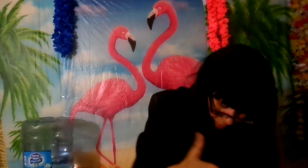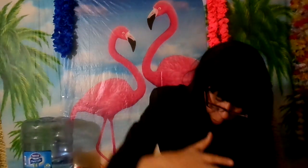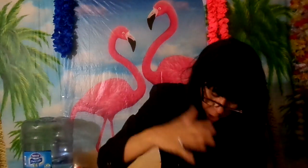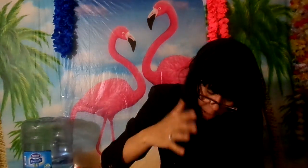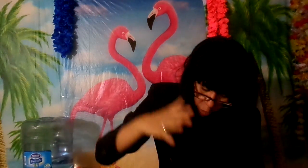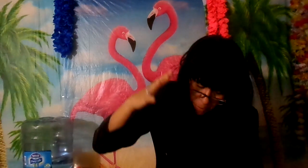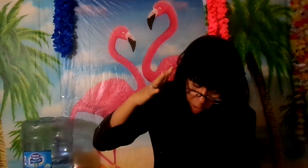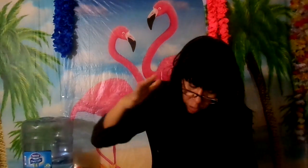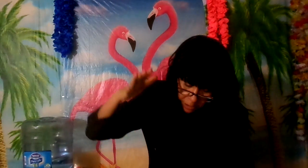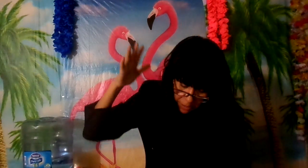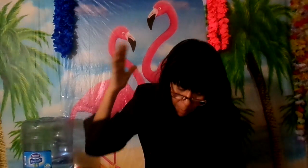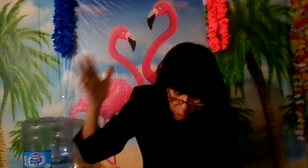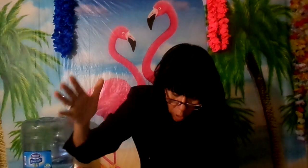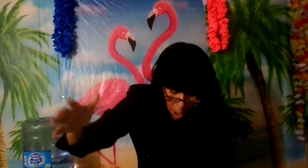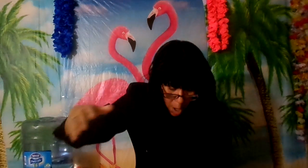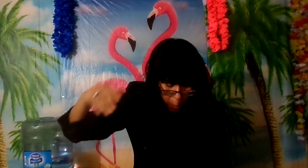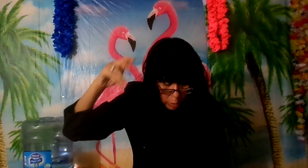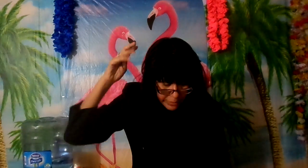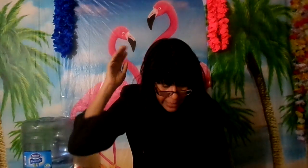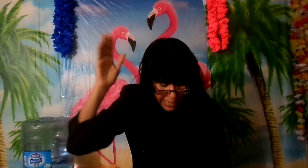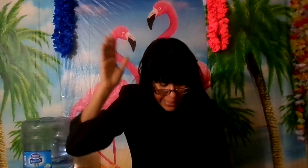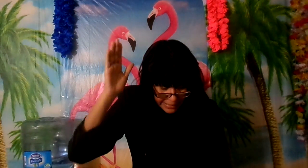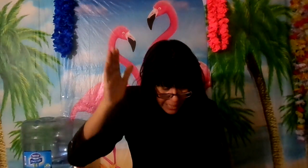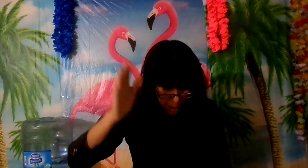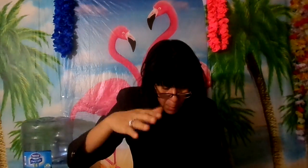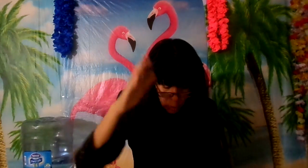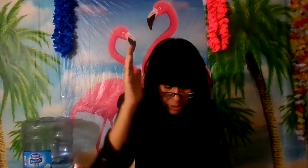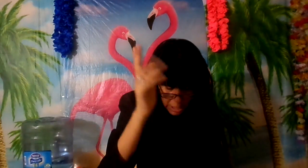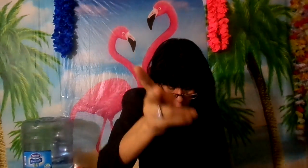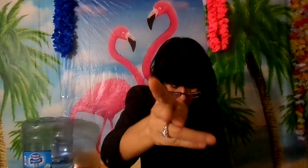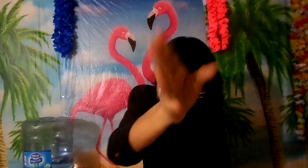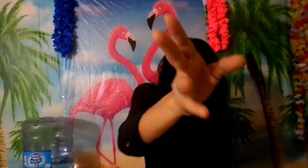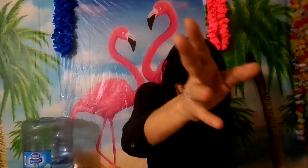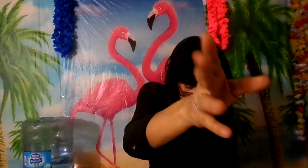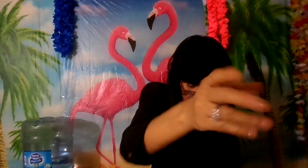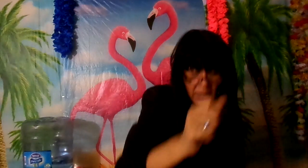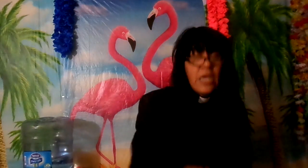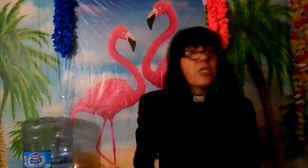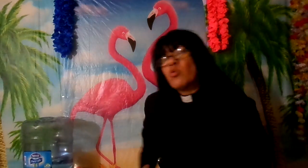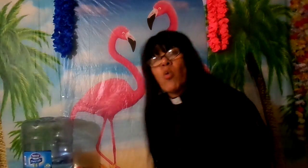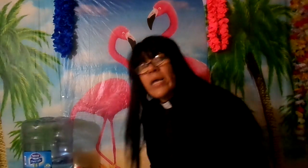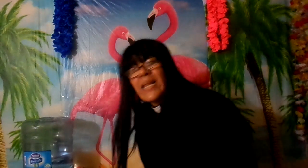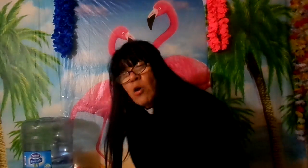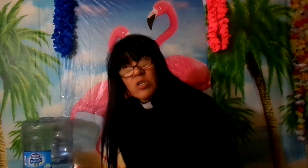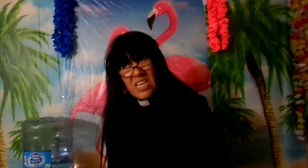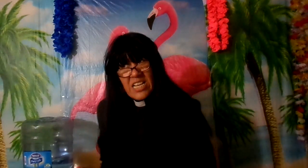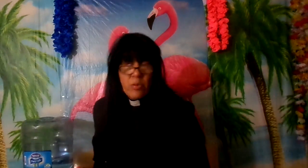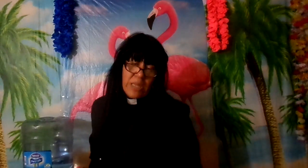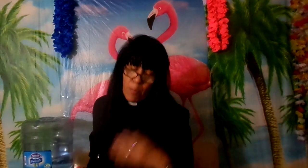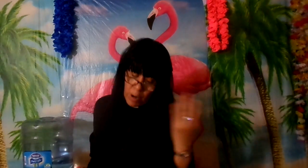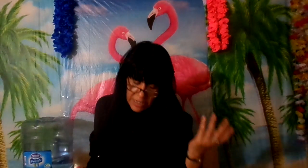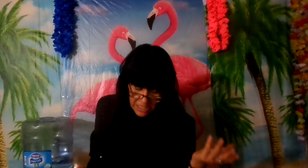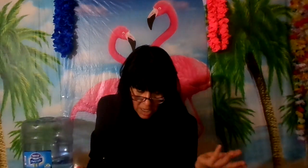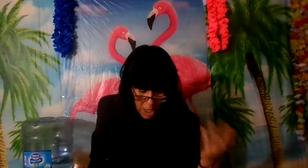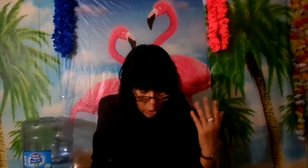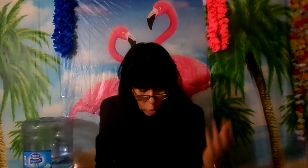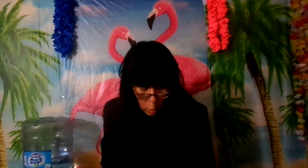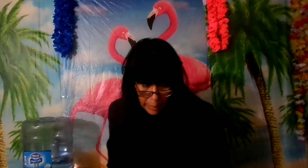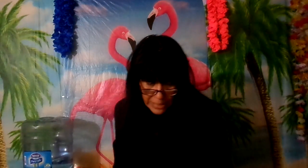doscientos millones de demonios morderán gente por cinco meses y si tú quieres conseguir eso te apocalice nueve